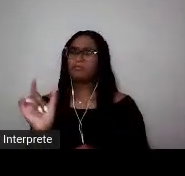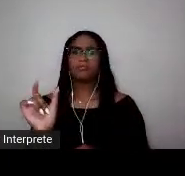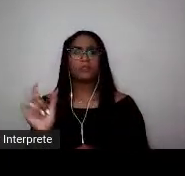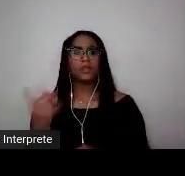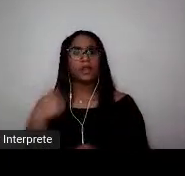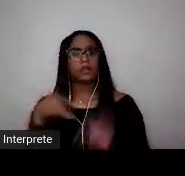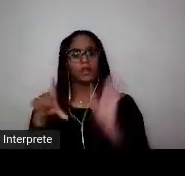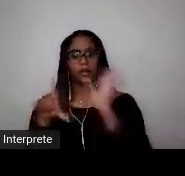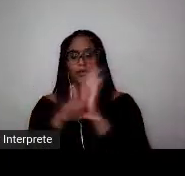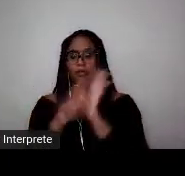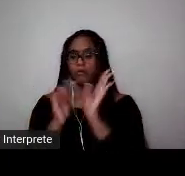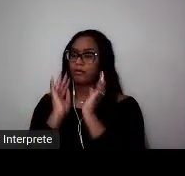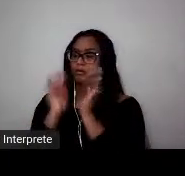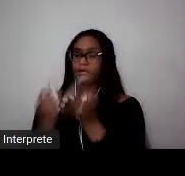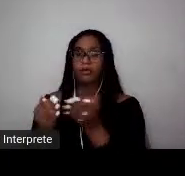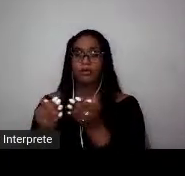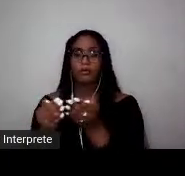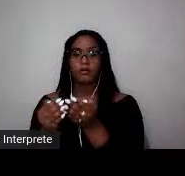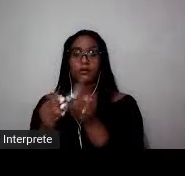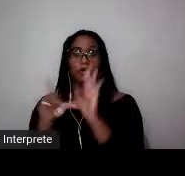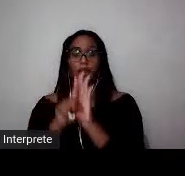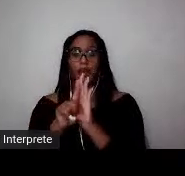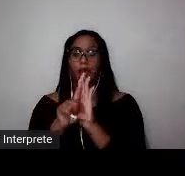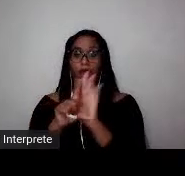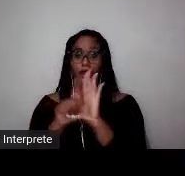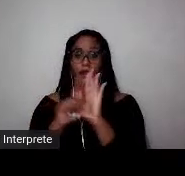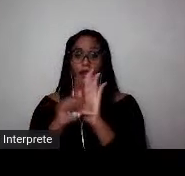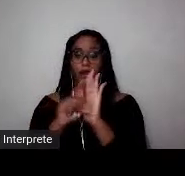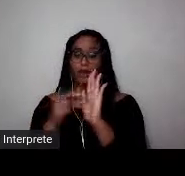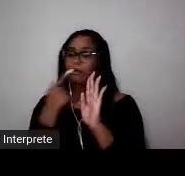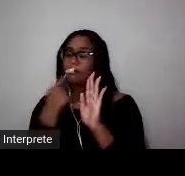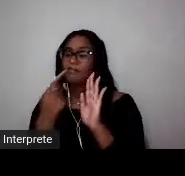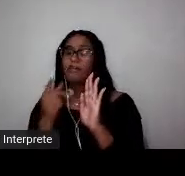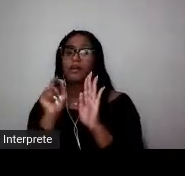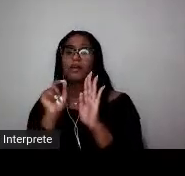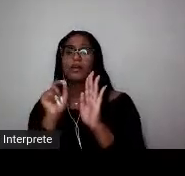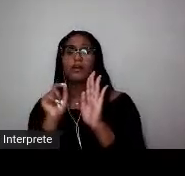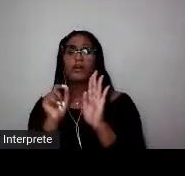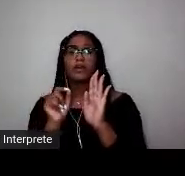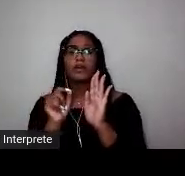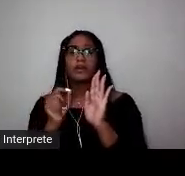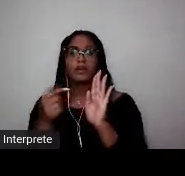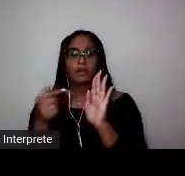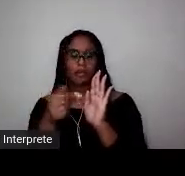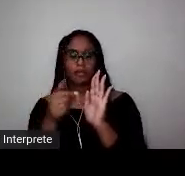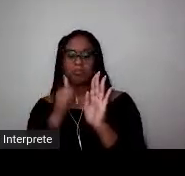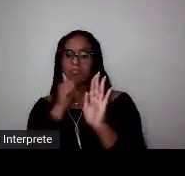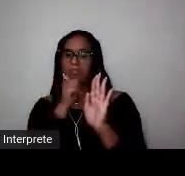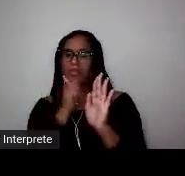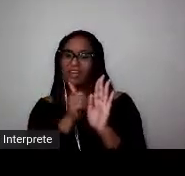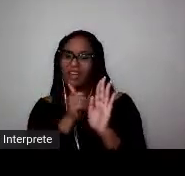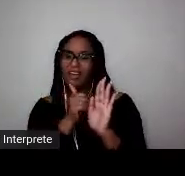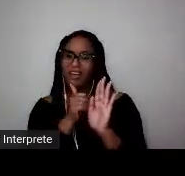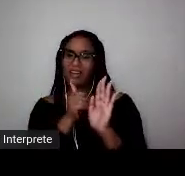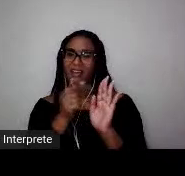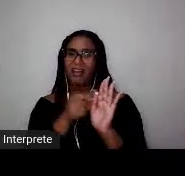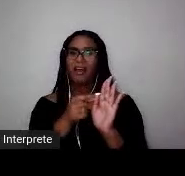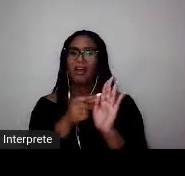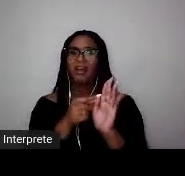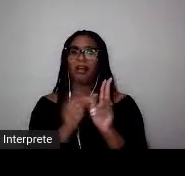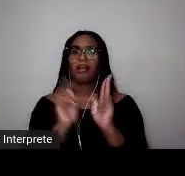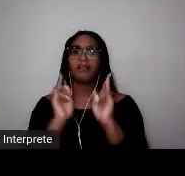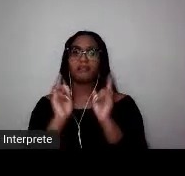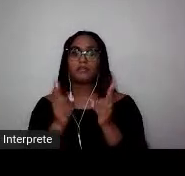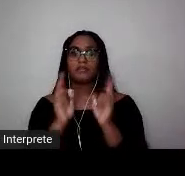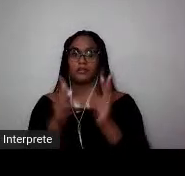calcada num pressuposto de que a natureza da mulher, ou a natureza feminina, é igualmente compartilhada e vivenciada por esse sujeito.